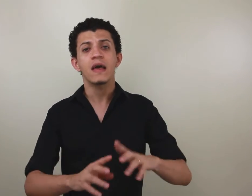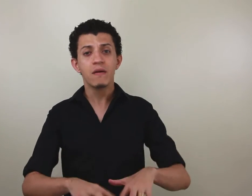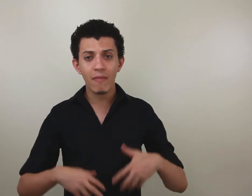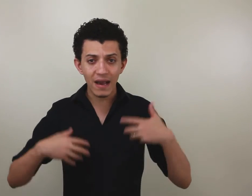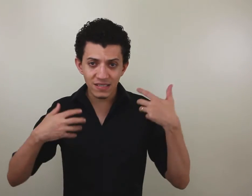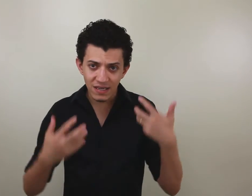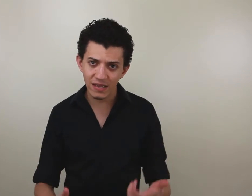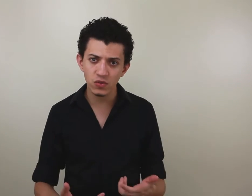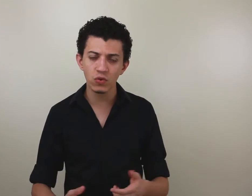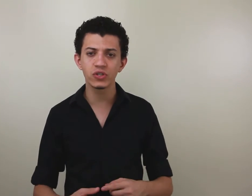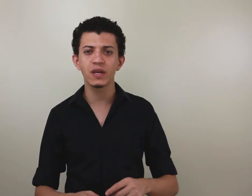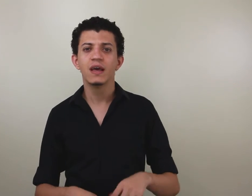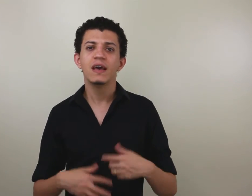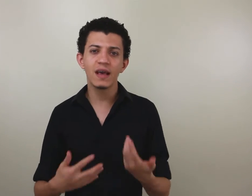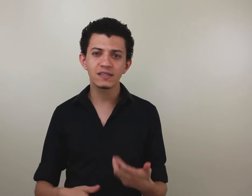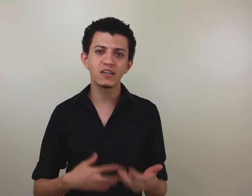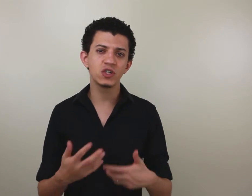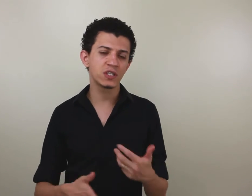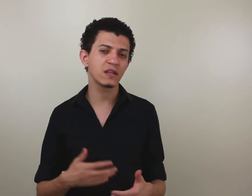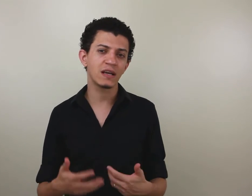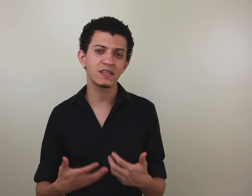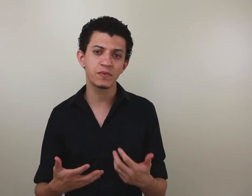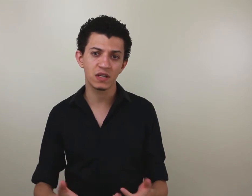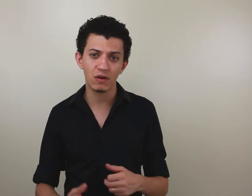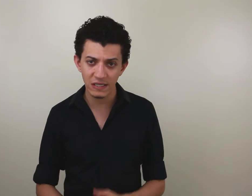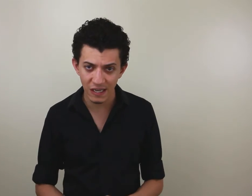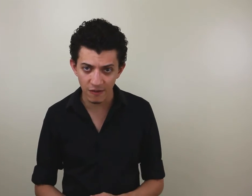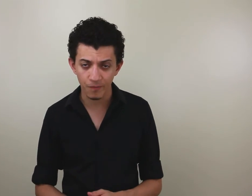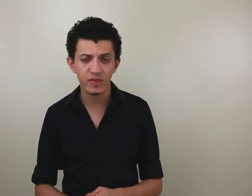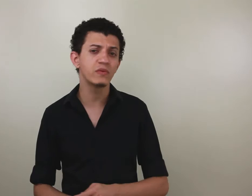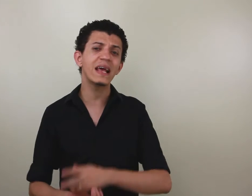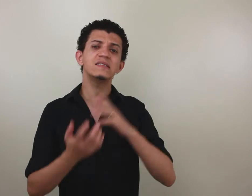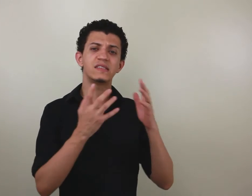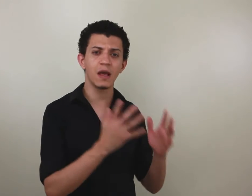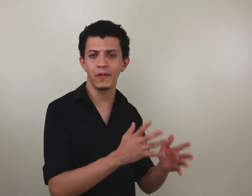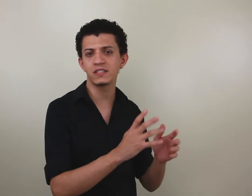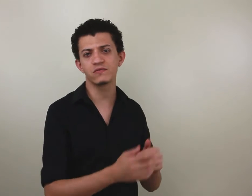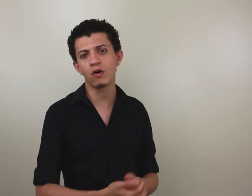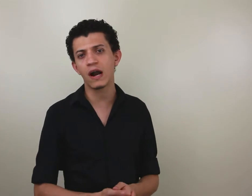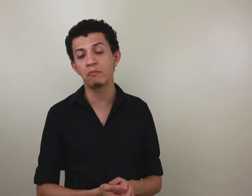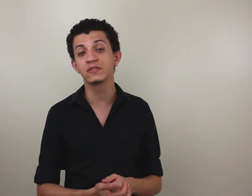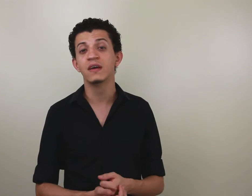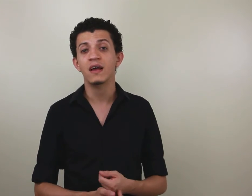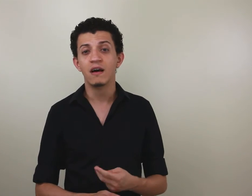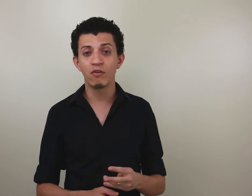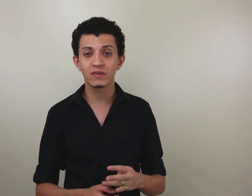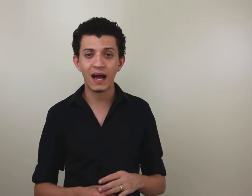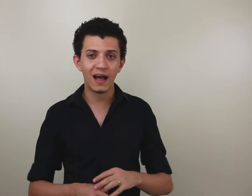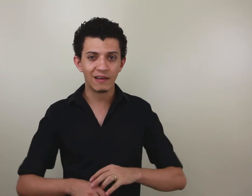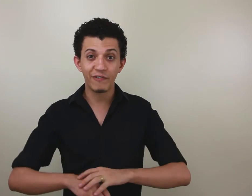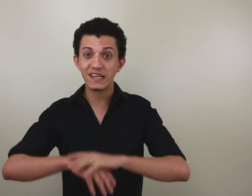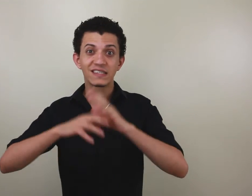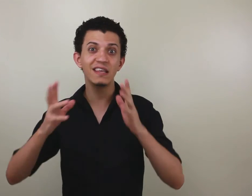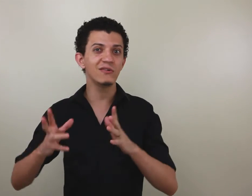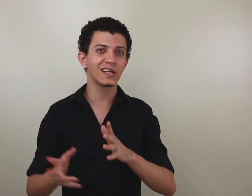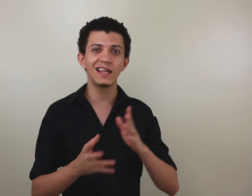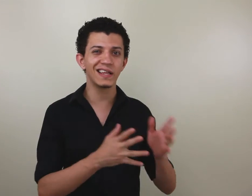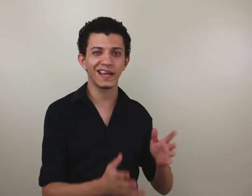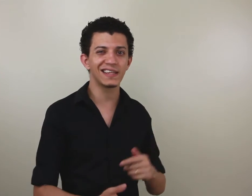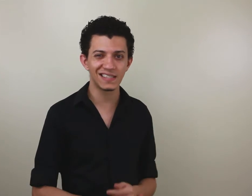mais sinais surgem e assim a gente tem que estar sempre se atualizando. Então, nem sempre esses vocábulos vão estar fresquinhos ali nesses